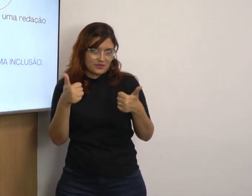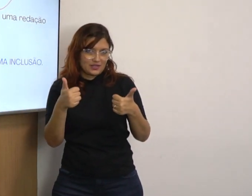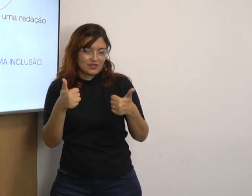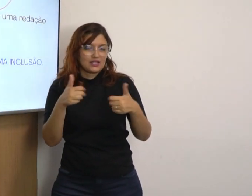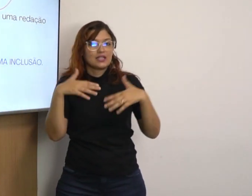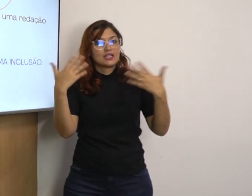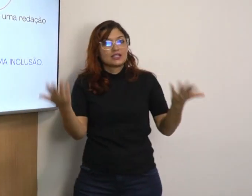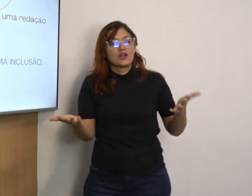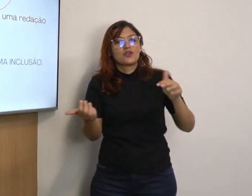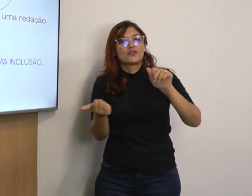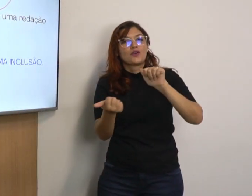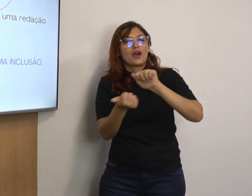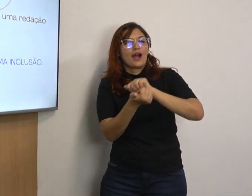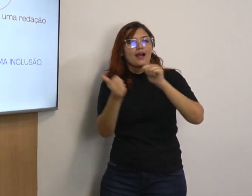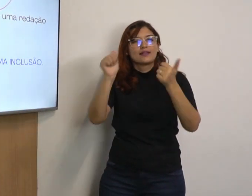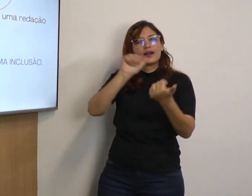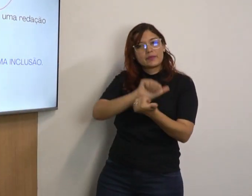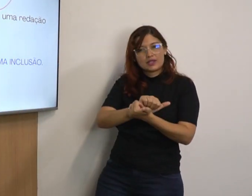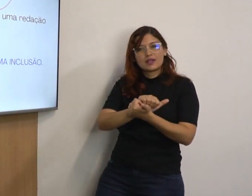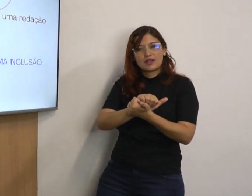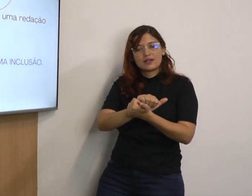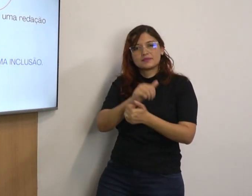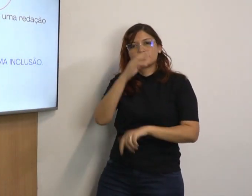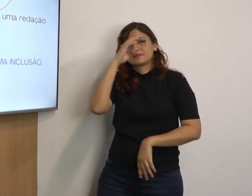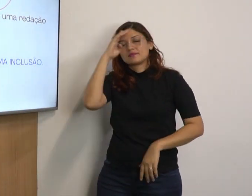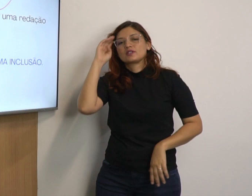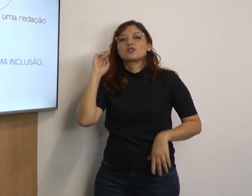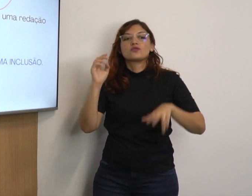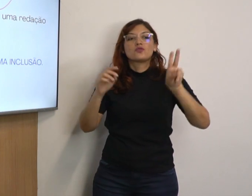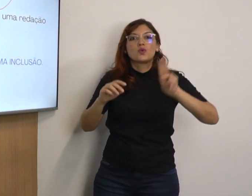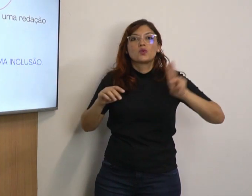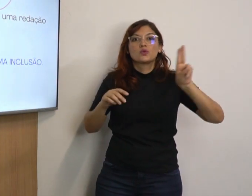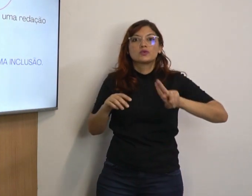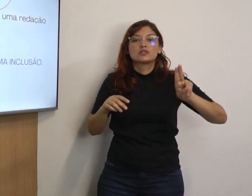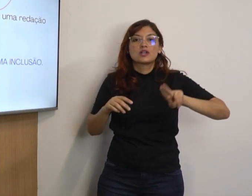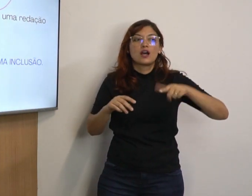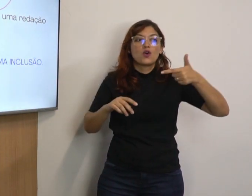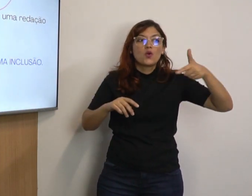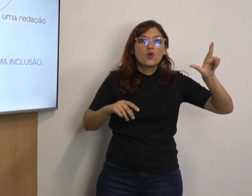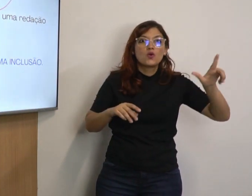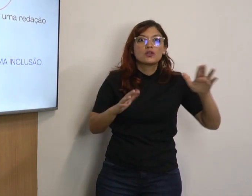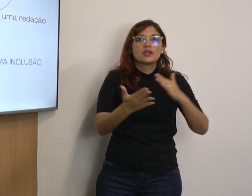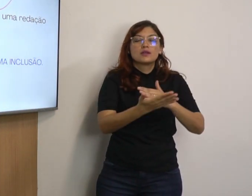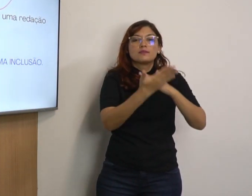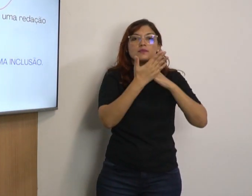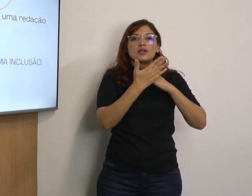se referindo ao tema da redação. Então, eu fiz uma adaptação. Então, eu vou usar.